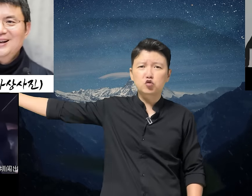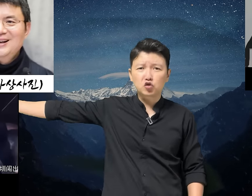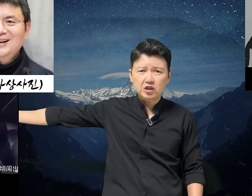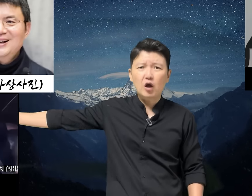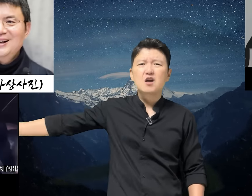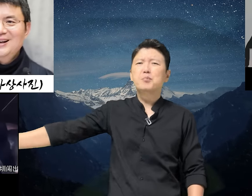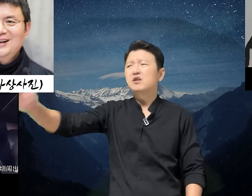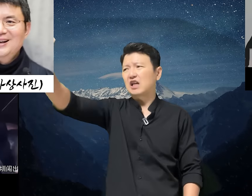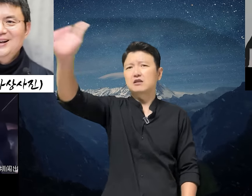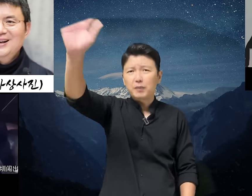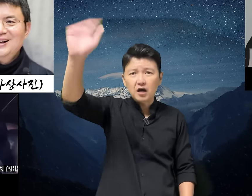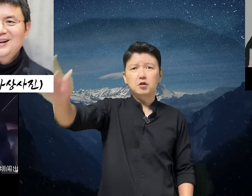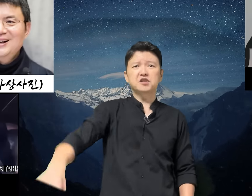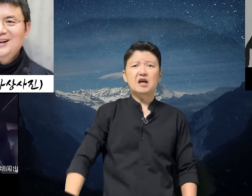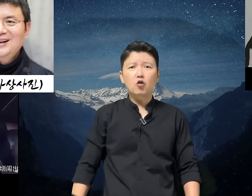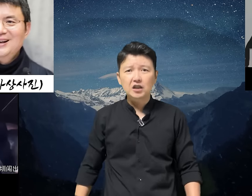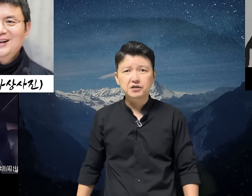조직과 별 다른바가 없었다고 하는데 뚜청이